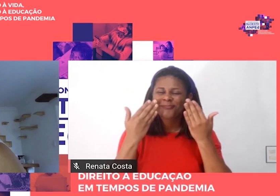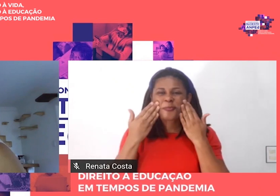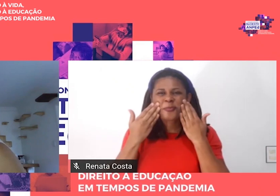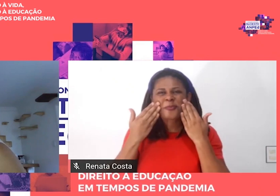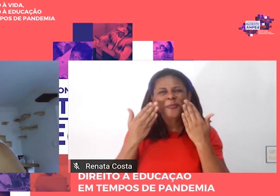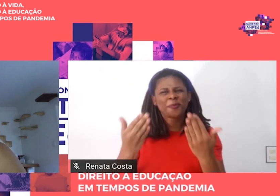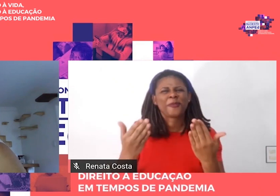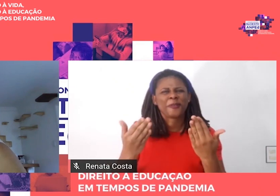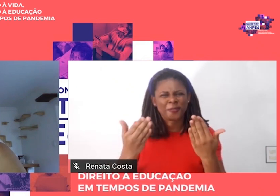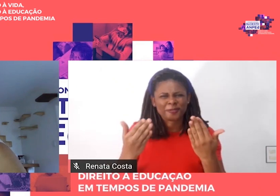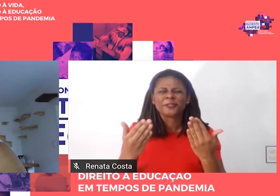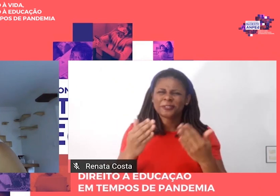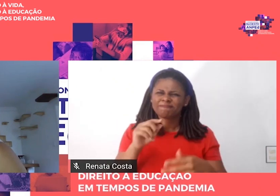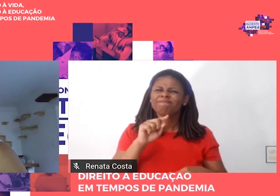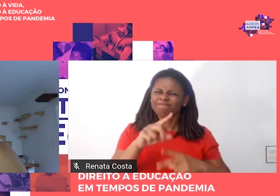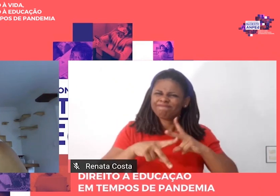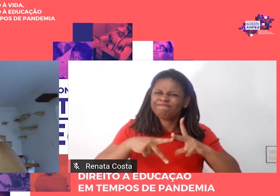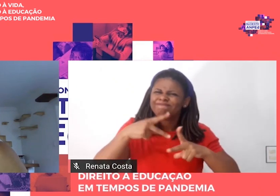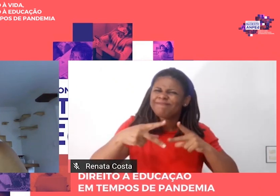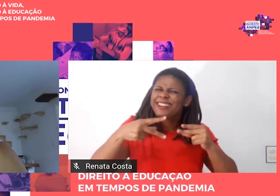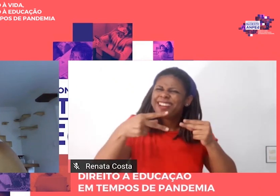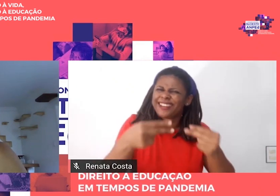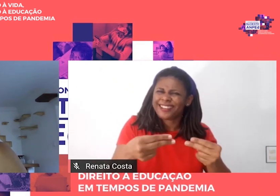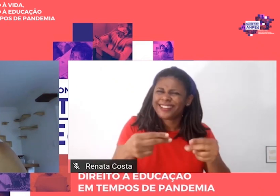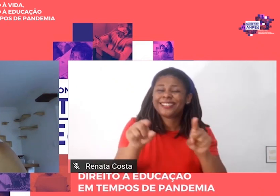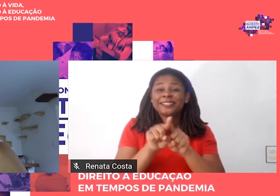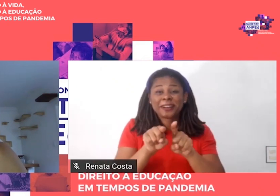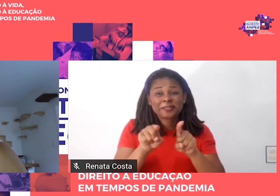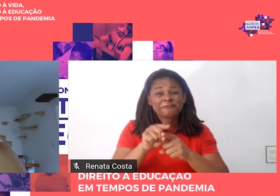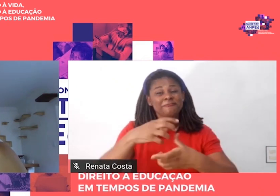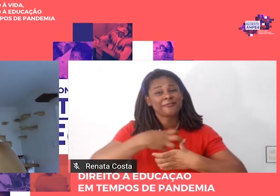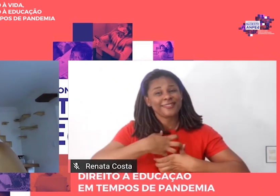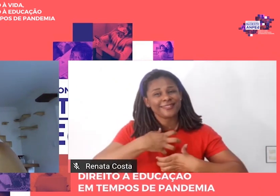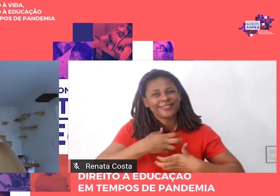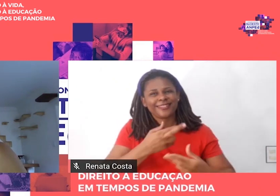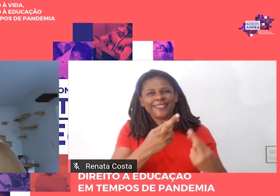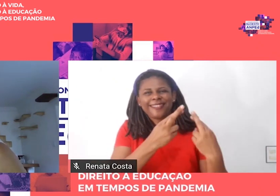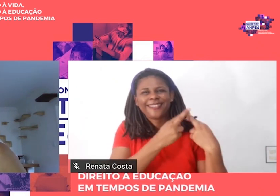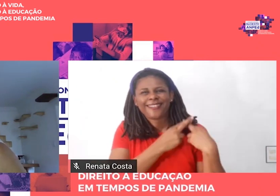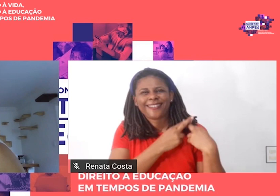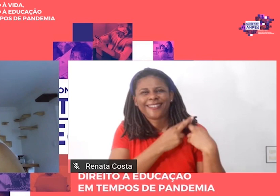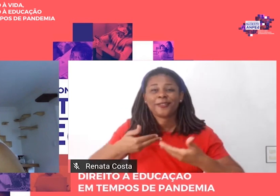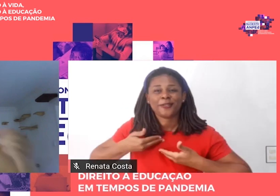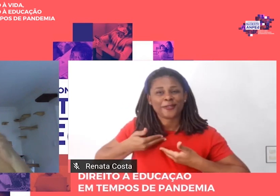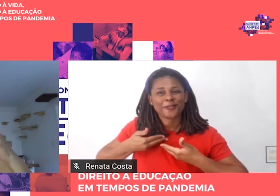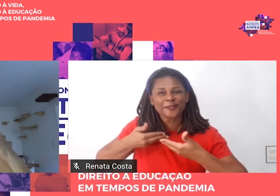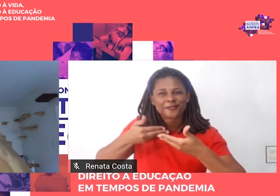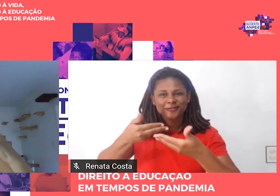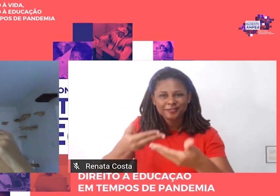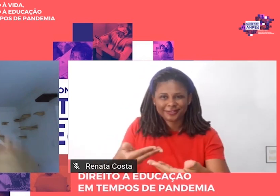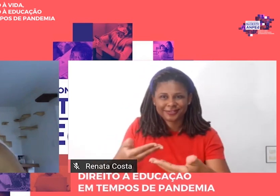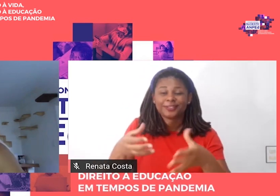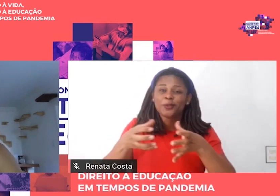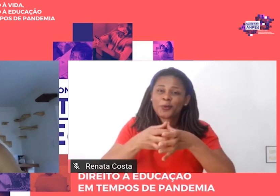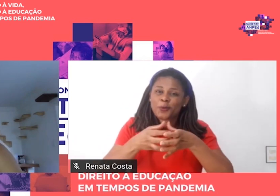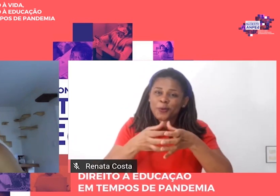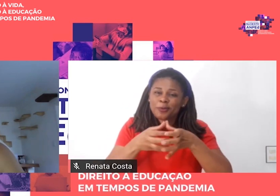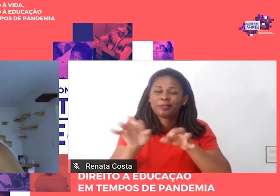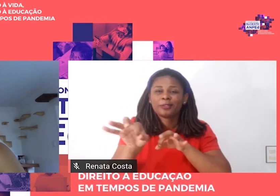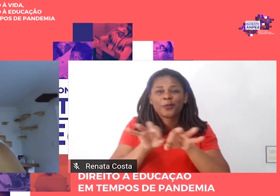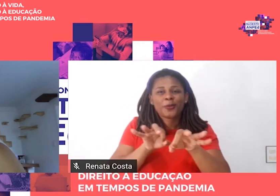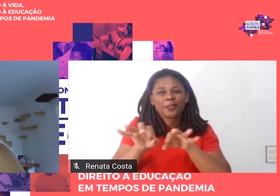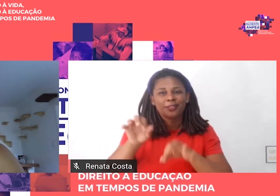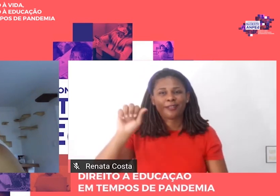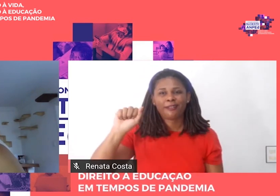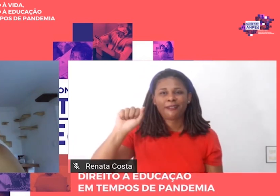aqui e à altura da responsabilidade de ter sido convidada pela comissão organizadora da Amped